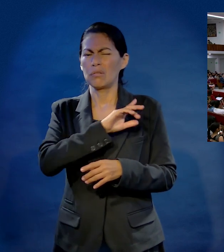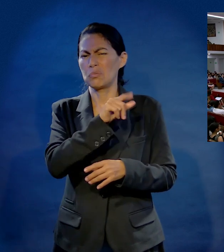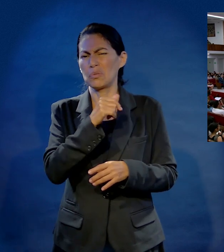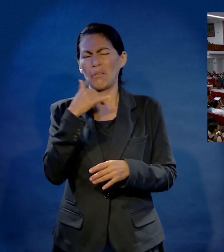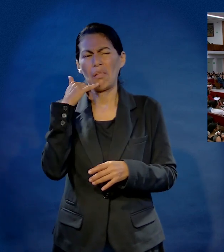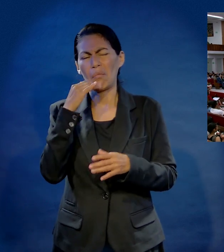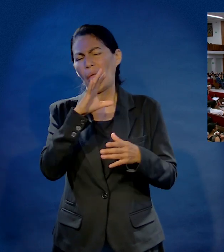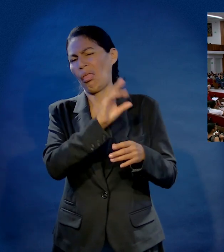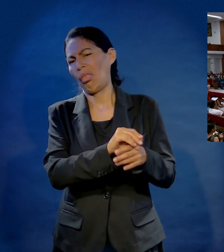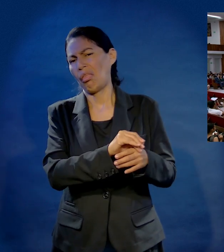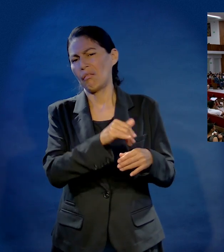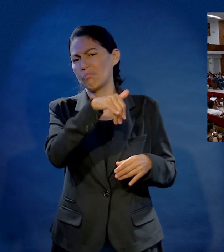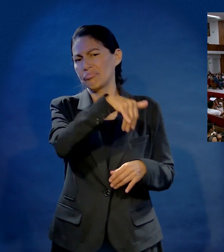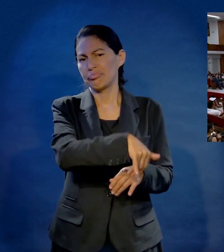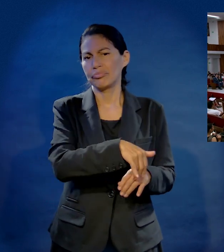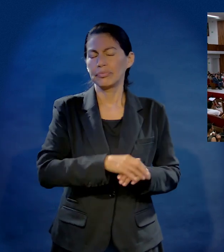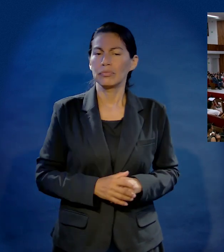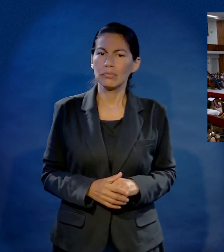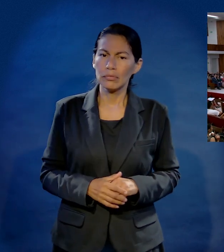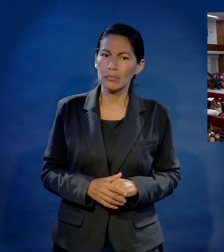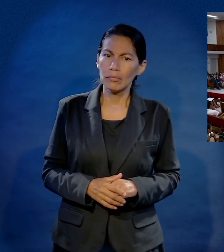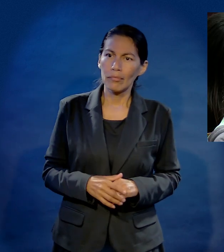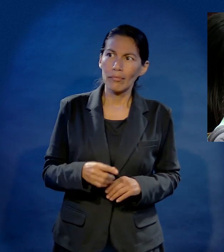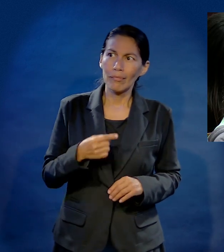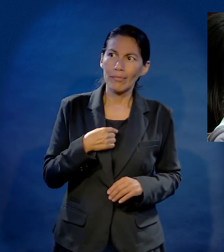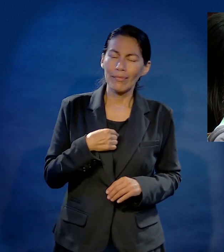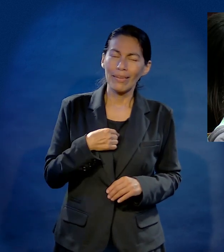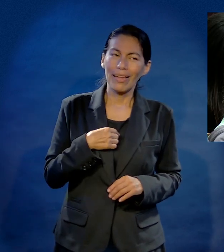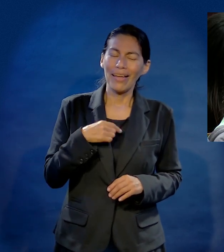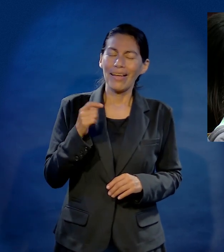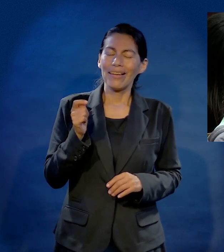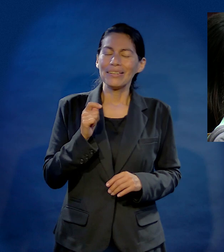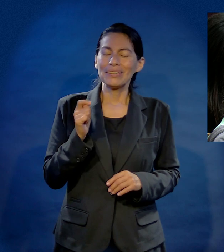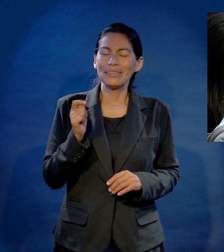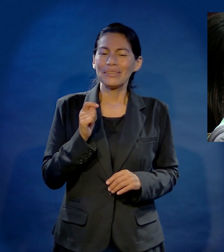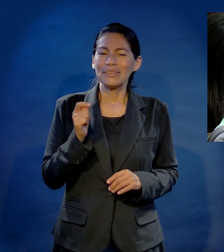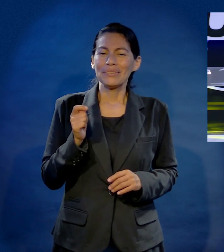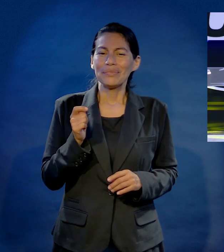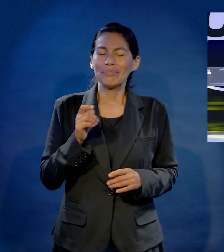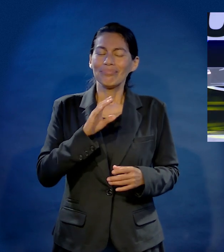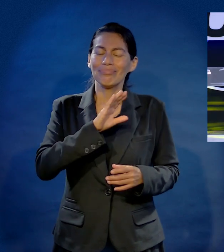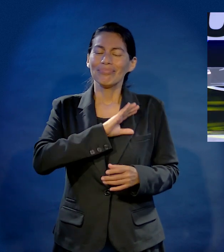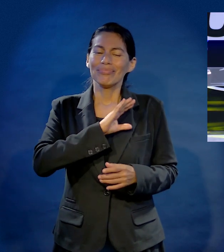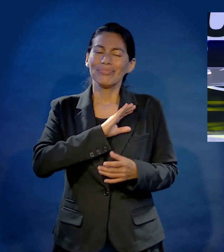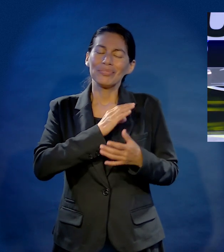exageres, estoy con mi novia, con mi amada, luego te hablo. Y usted dice, ay, mi novio,